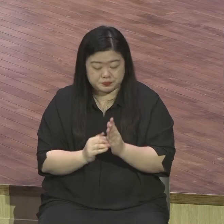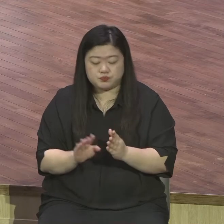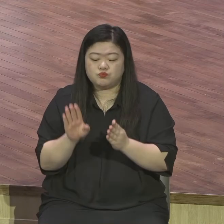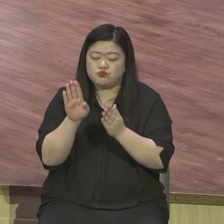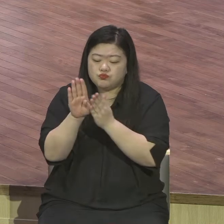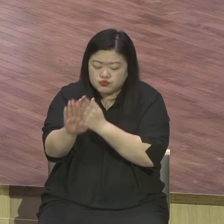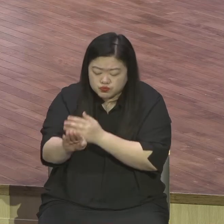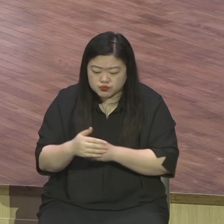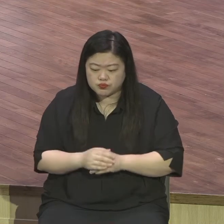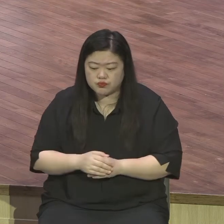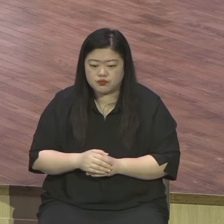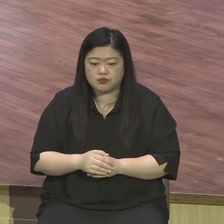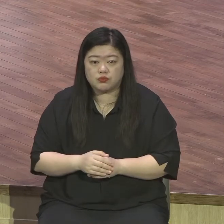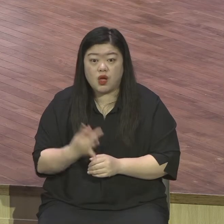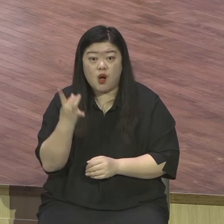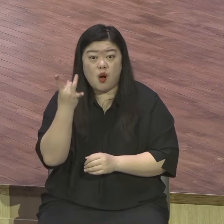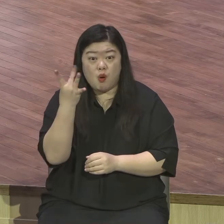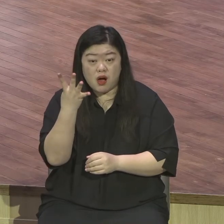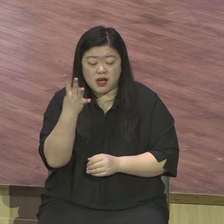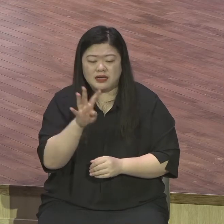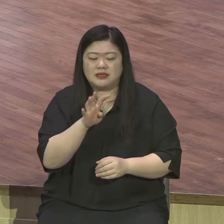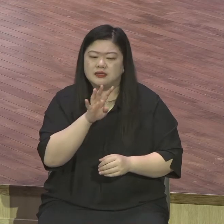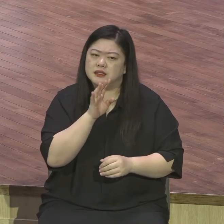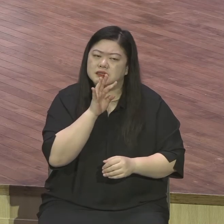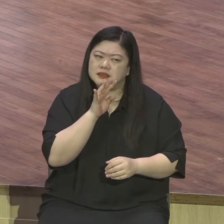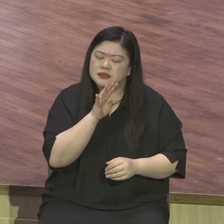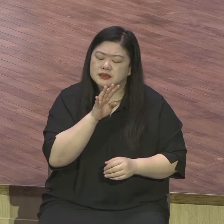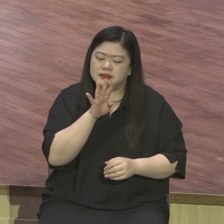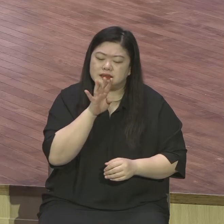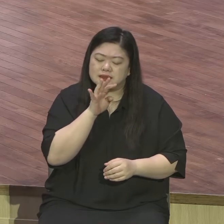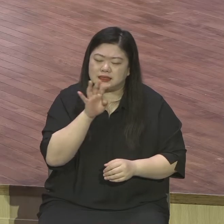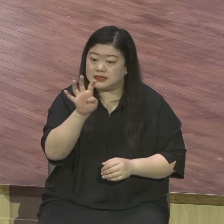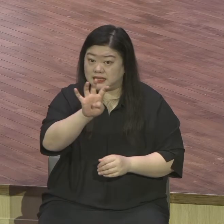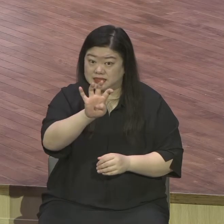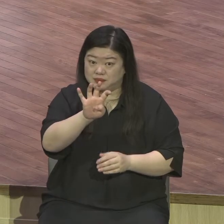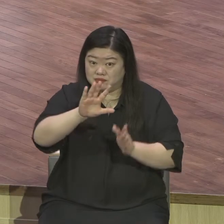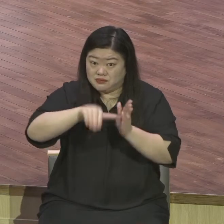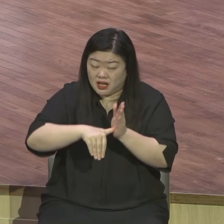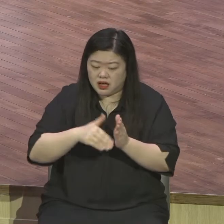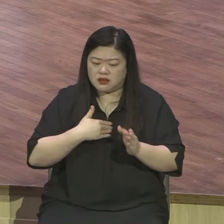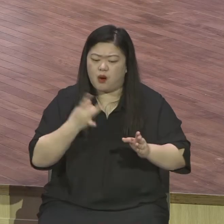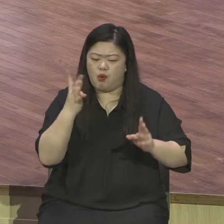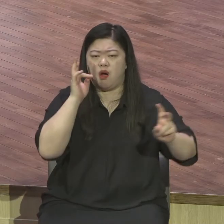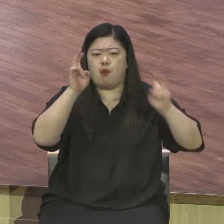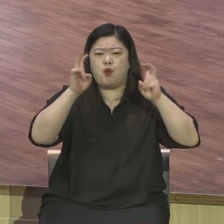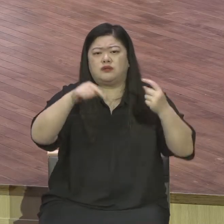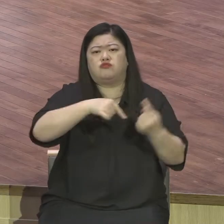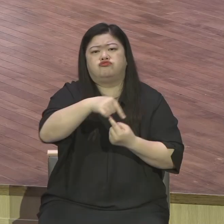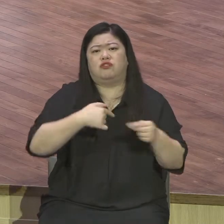통장 하나 없이 이제 하나님 알아서 하십시오 내 인생을 던졌더니 이 자리까지